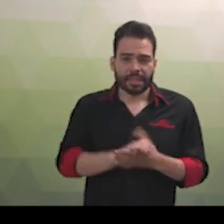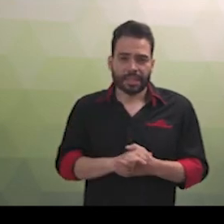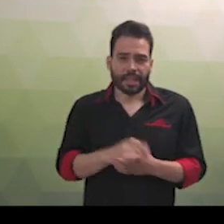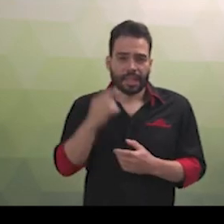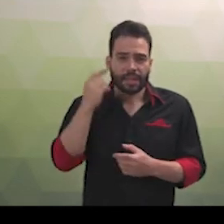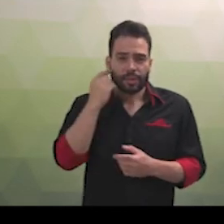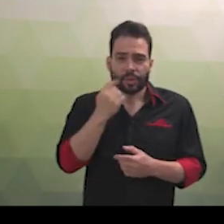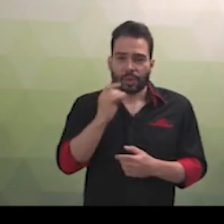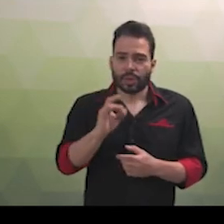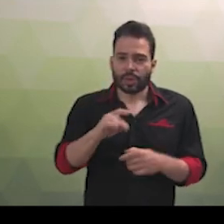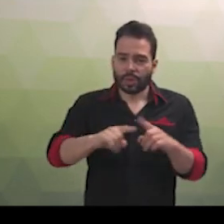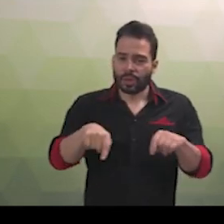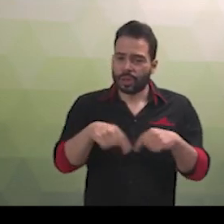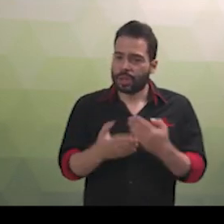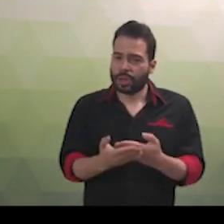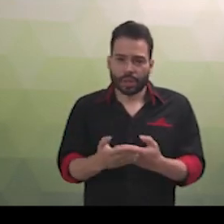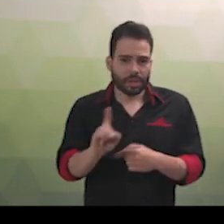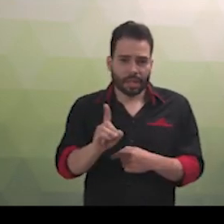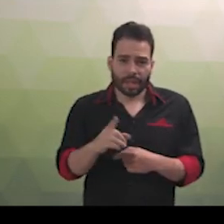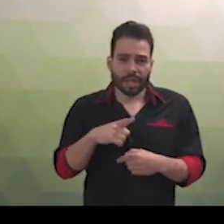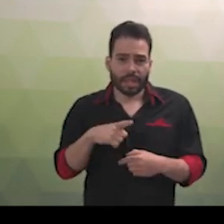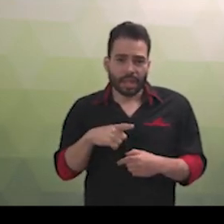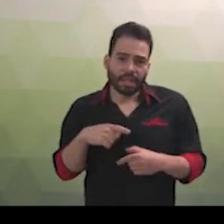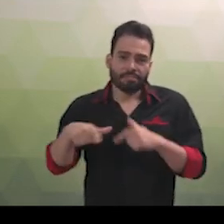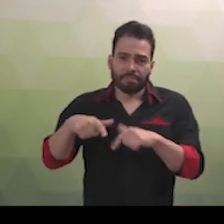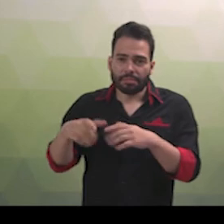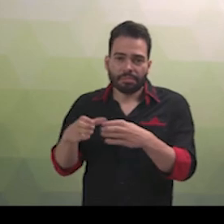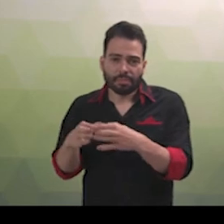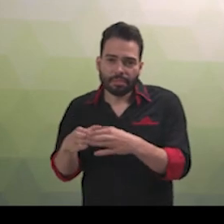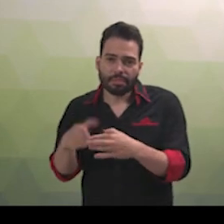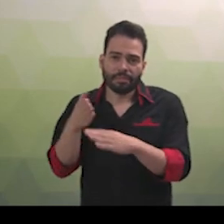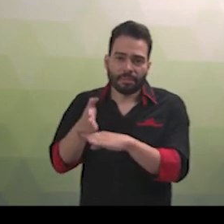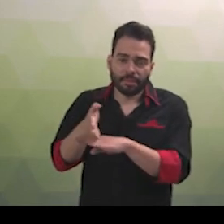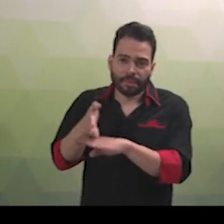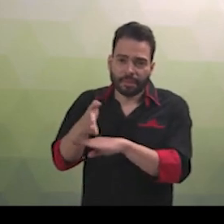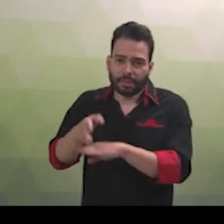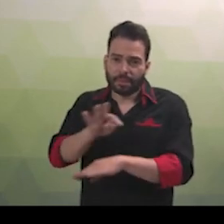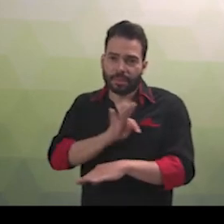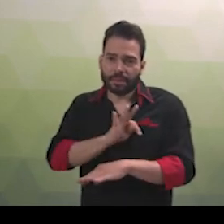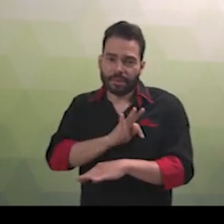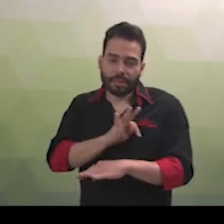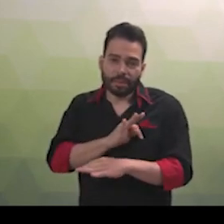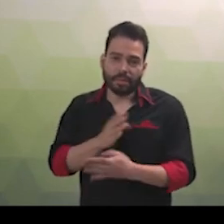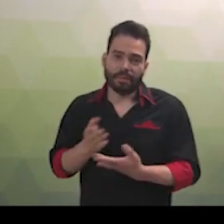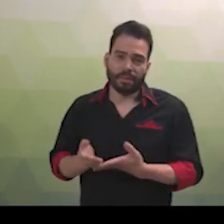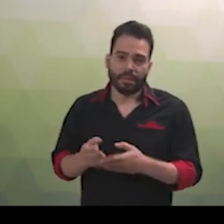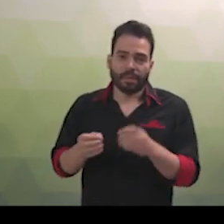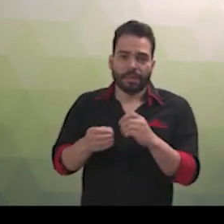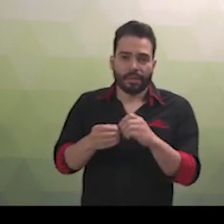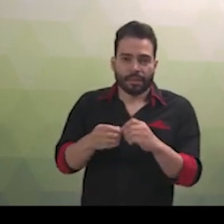não envolve somente a sala de aula, mas trabalhos em grupo, visitas técnicas, realização de atividades em casa